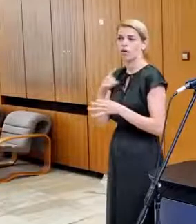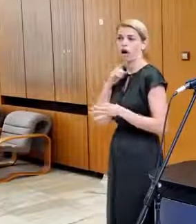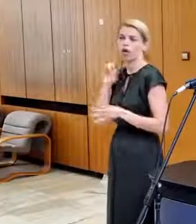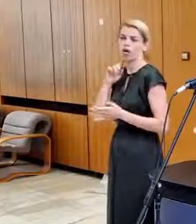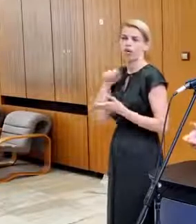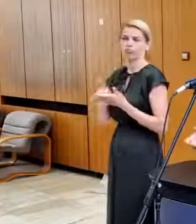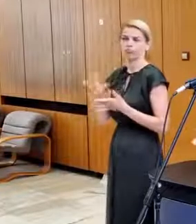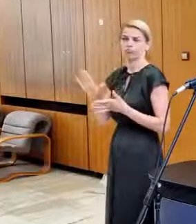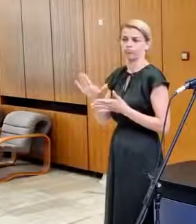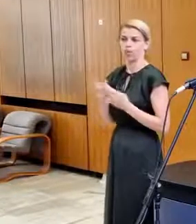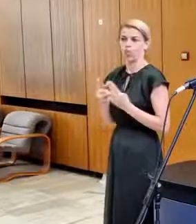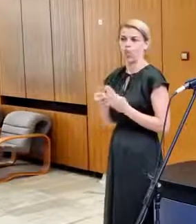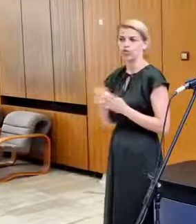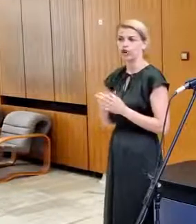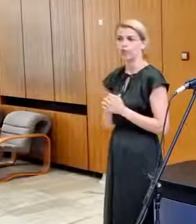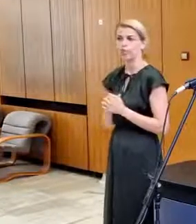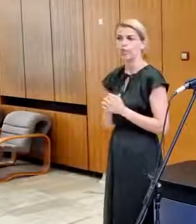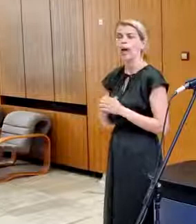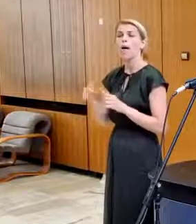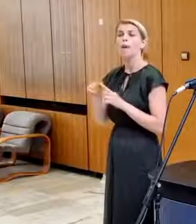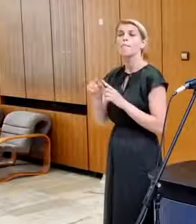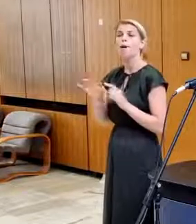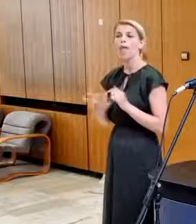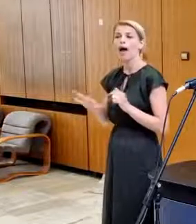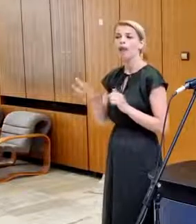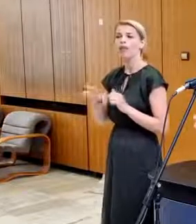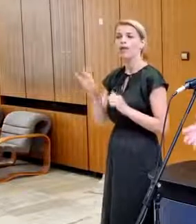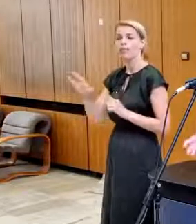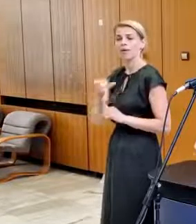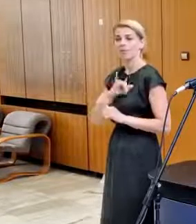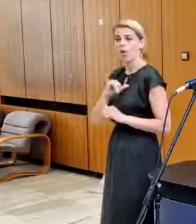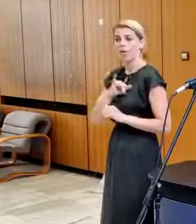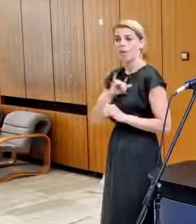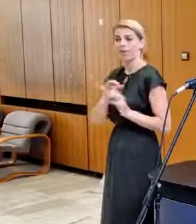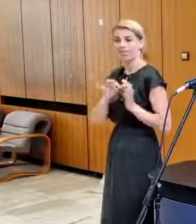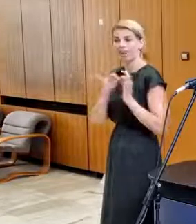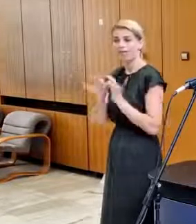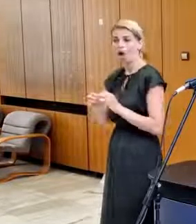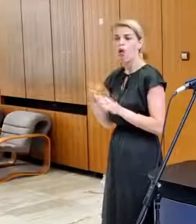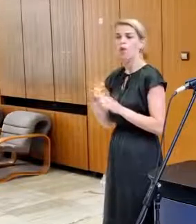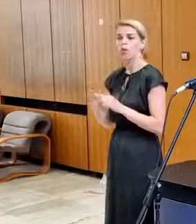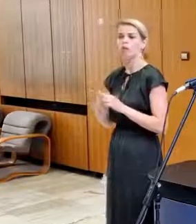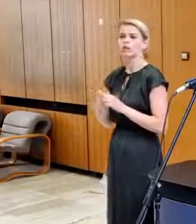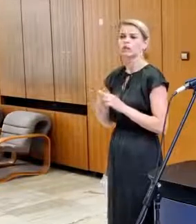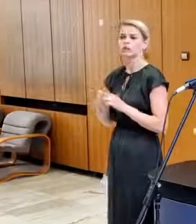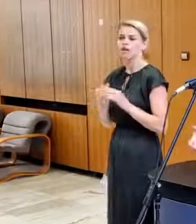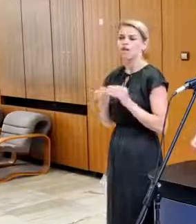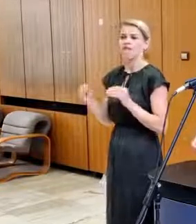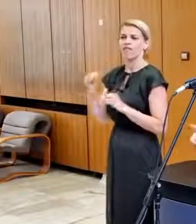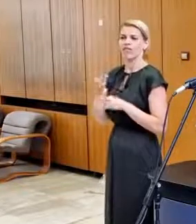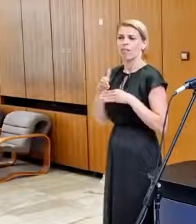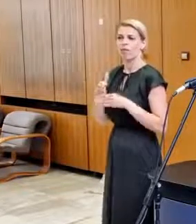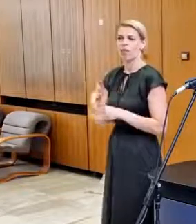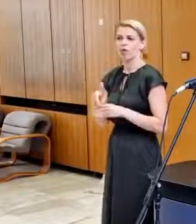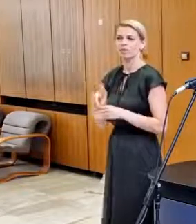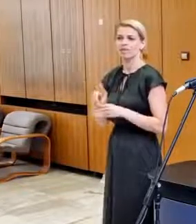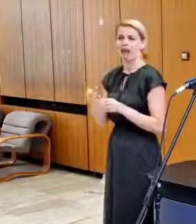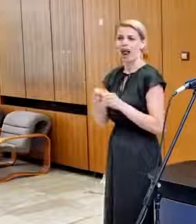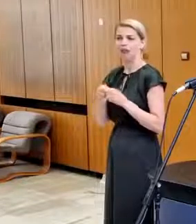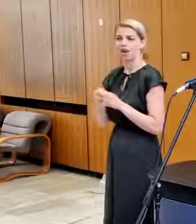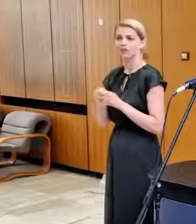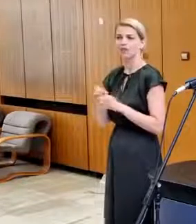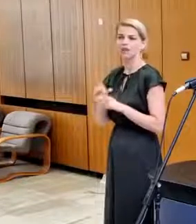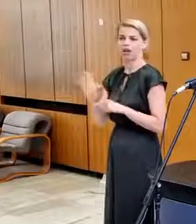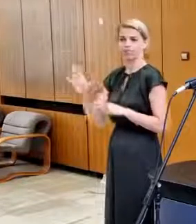znamená, ak napríklad po Balte má záujem o trvalú a väčšiu prítomnosť aliančných jednotiek, tak aby sme im to umožnili, aby sa oni cítili